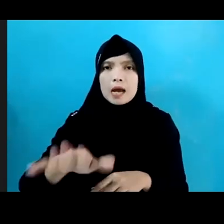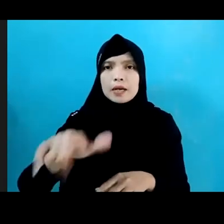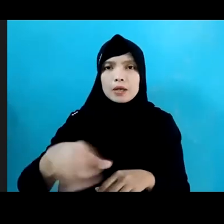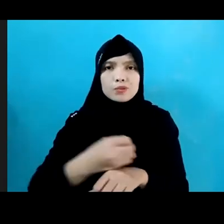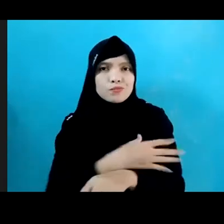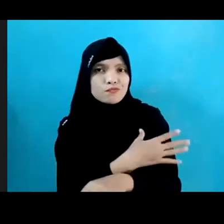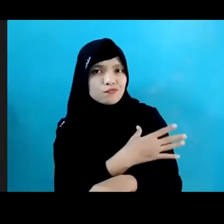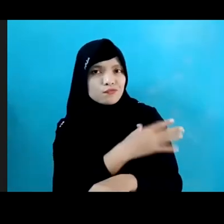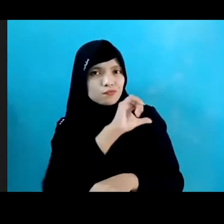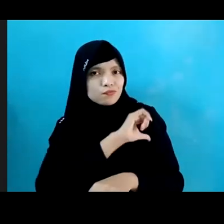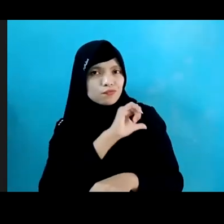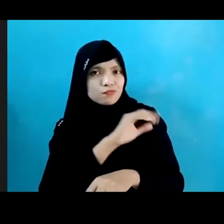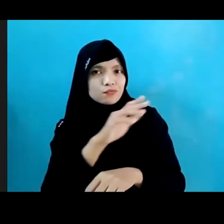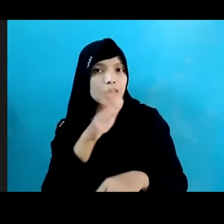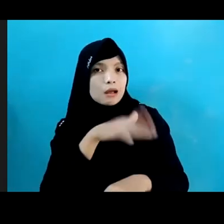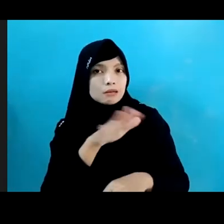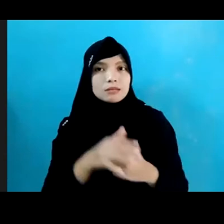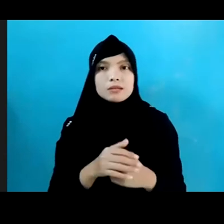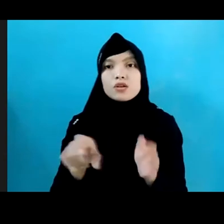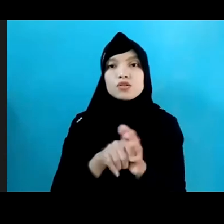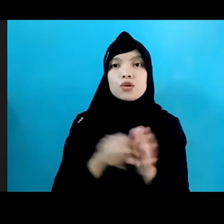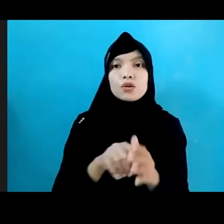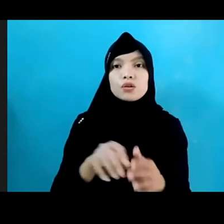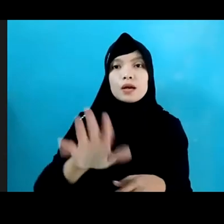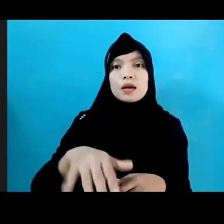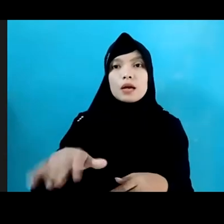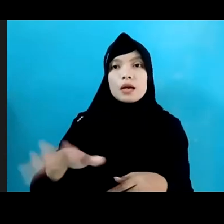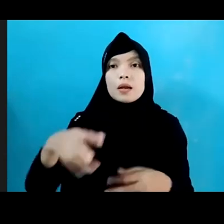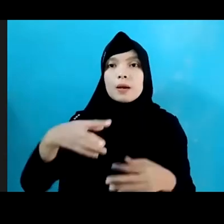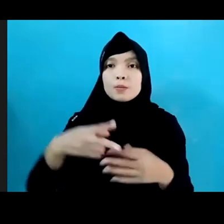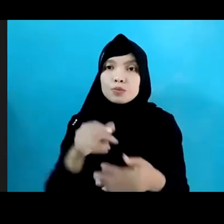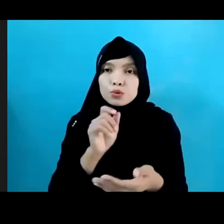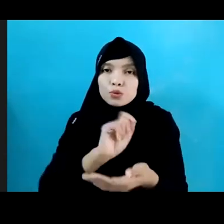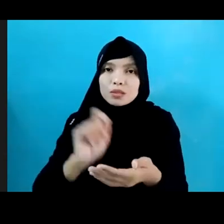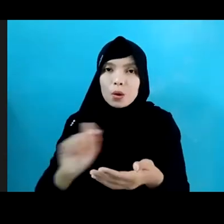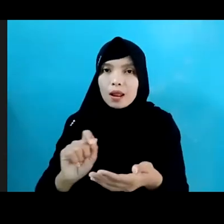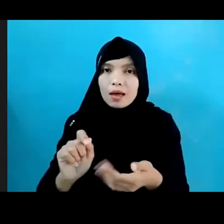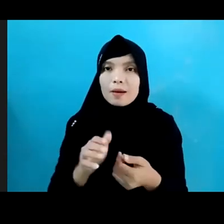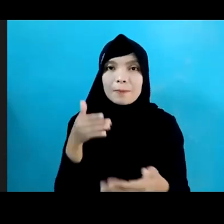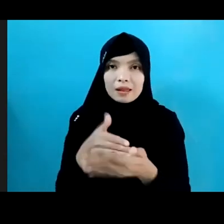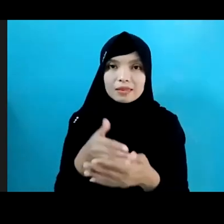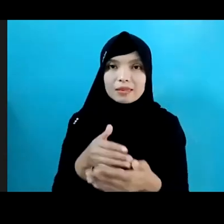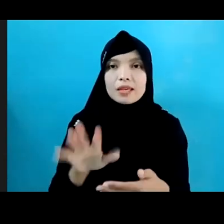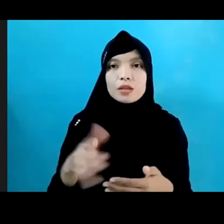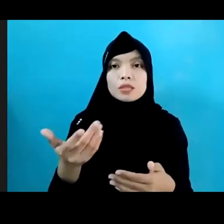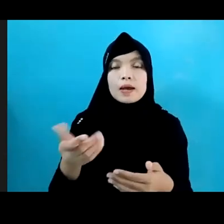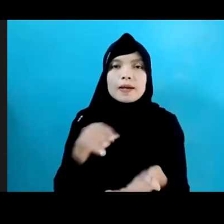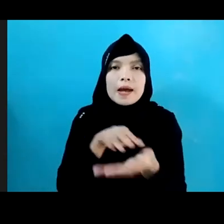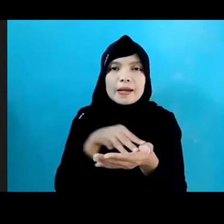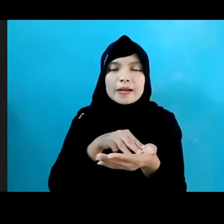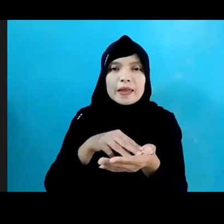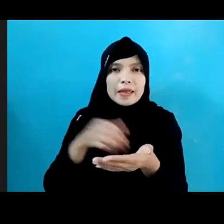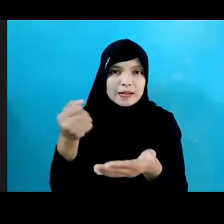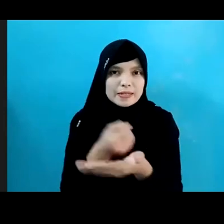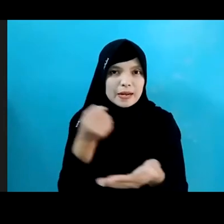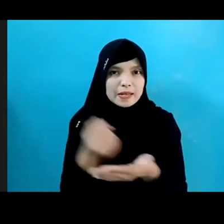Buruk Bagi Anak Contohnya Anak Mengalami Putus Sekolah Serta Rentan Mengalami Kekerasan Seperti Kekerasan